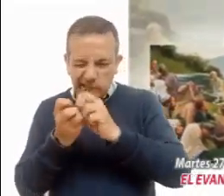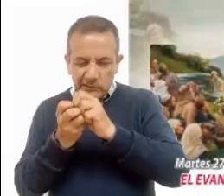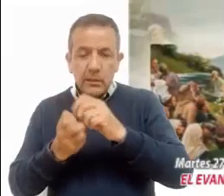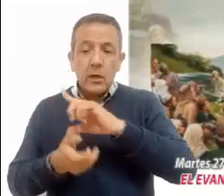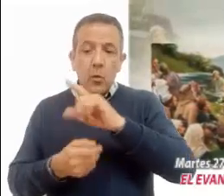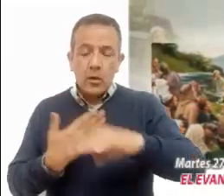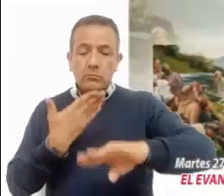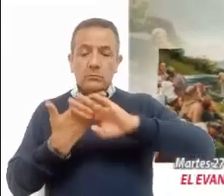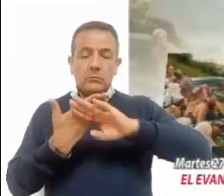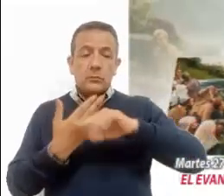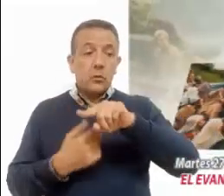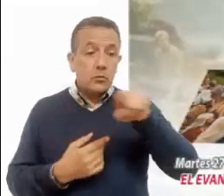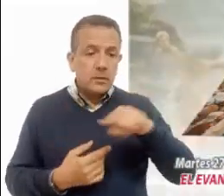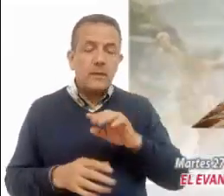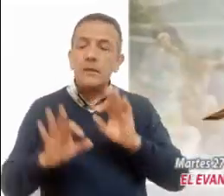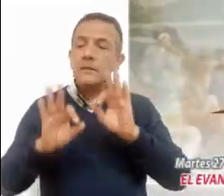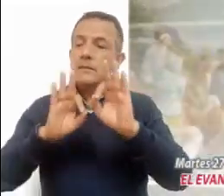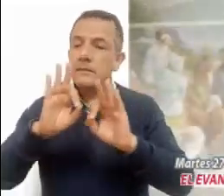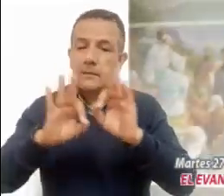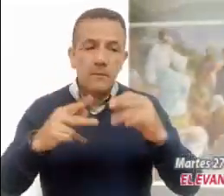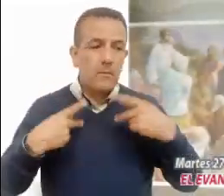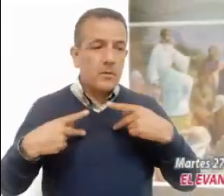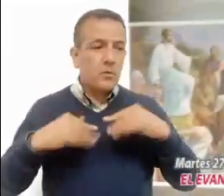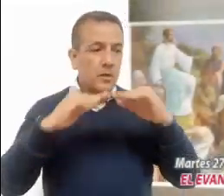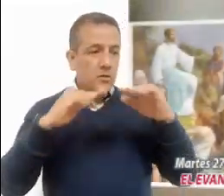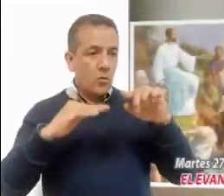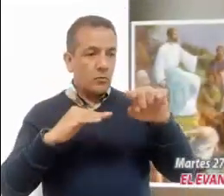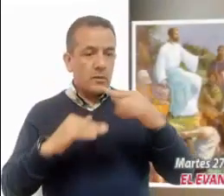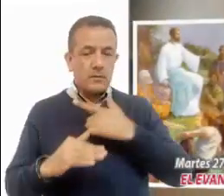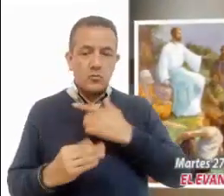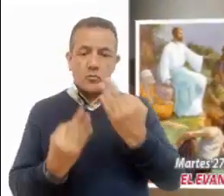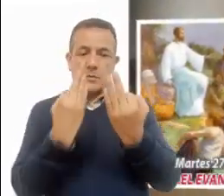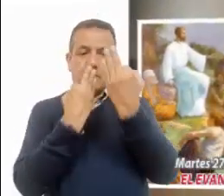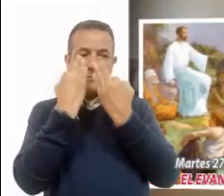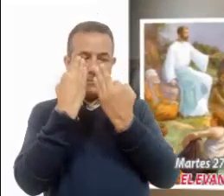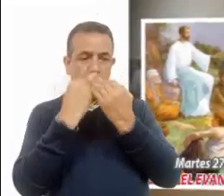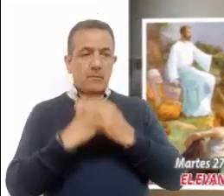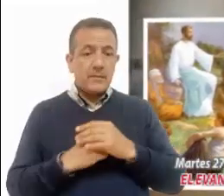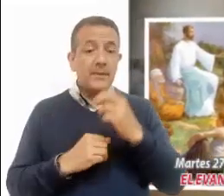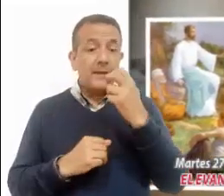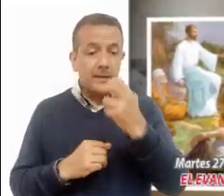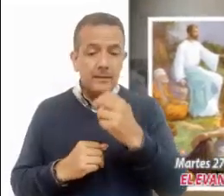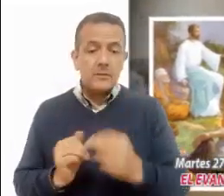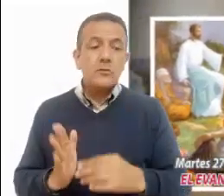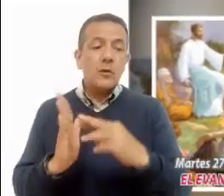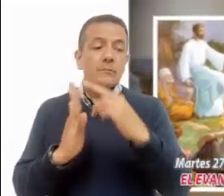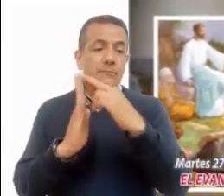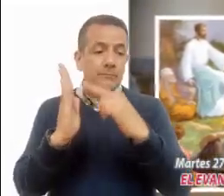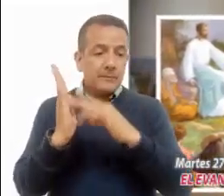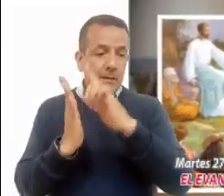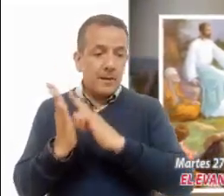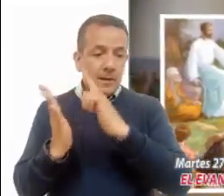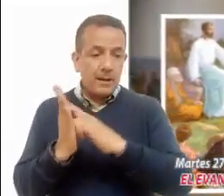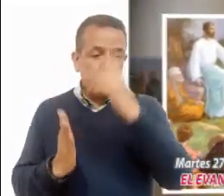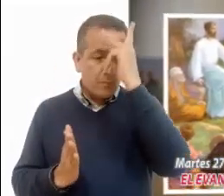Traten a los demás como quieren que ellos los traten a ustedes. En esto se resumen la ley y los profetas.